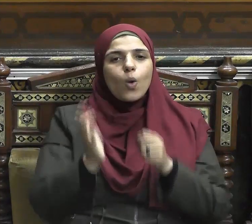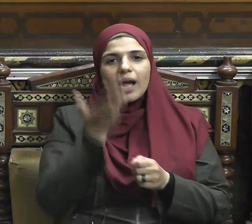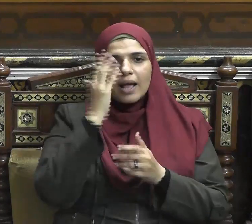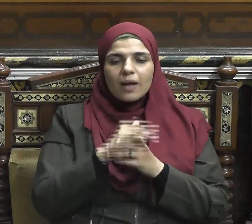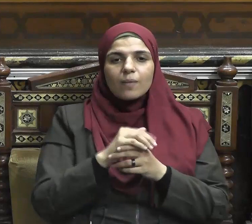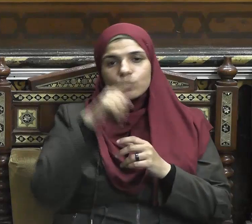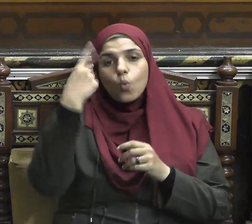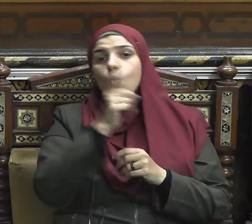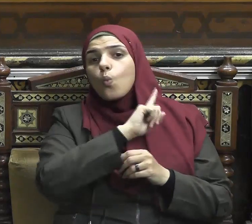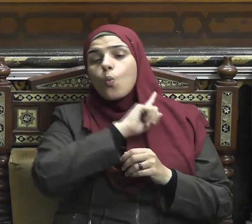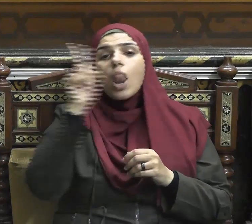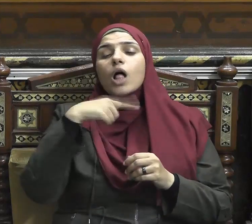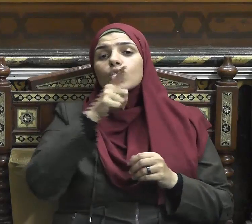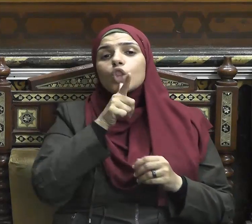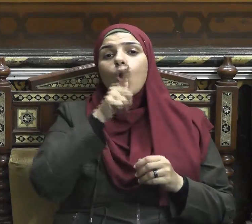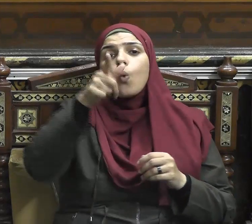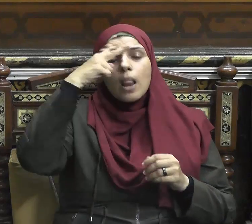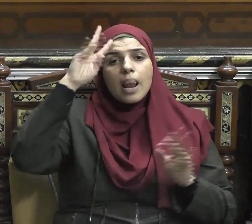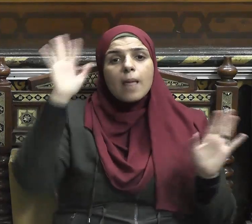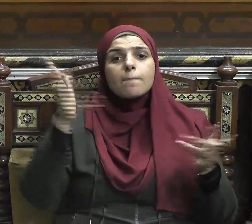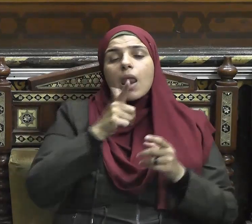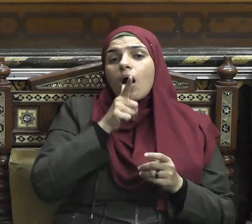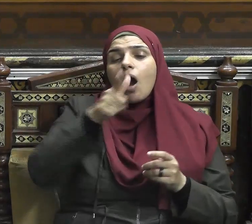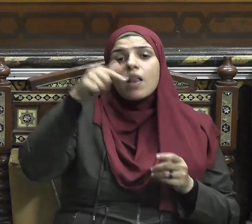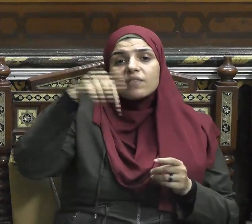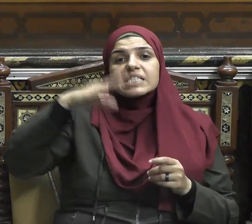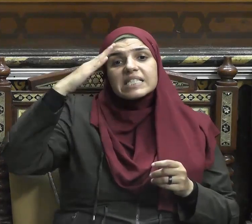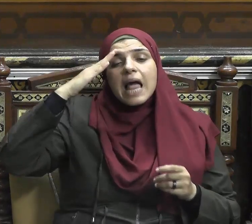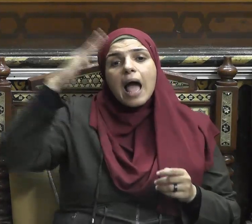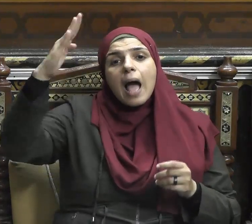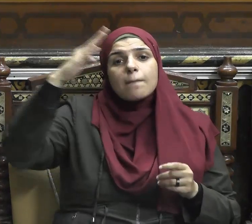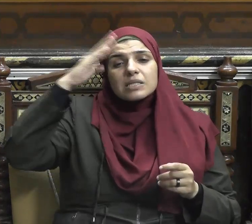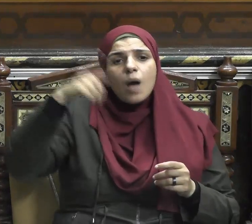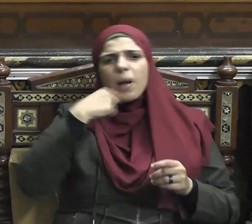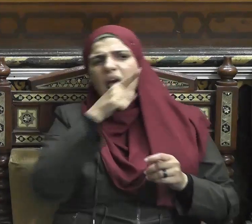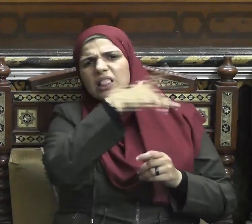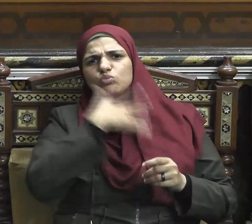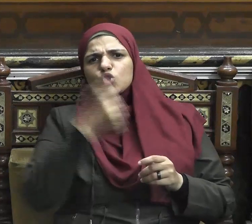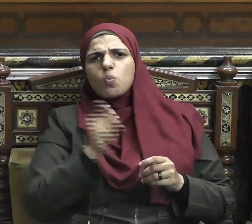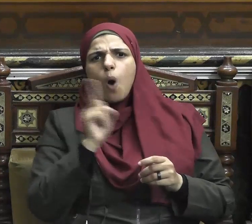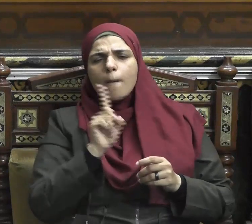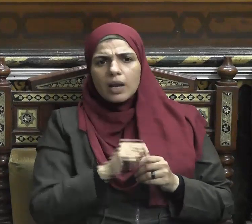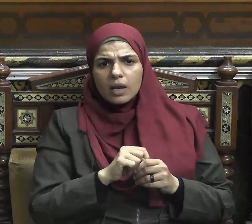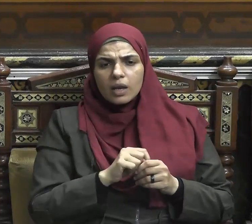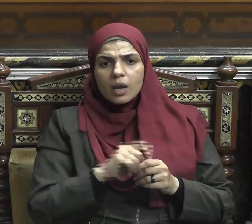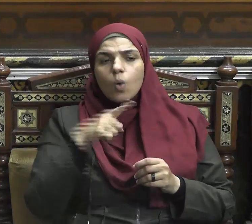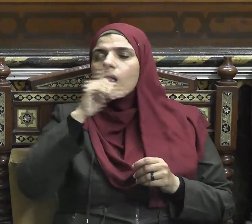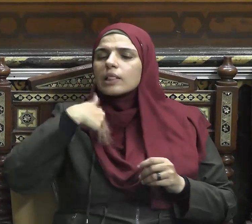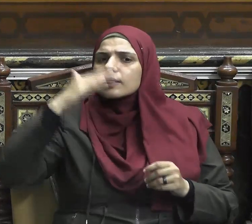تعالى يقول الحق سبحانه هو الله الذي لا إله إلا